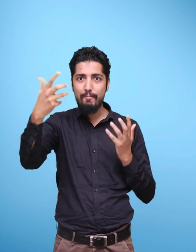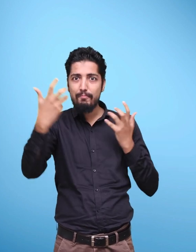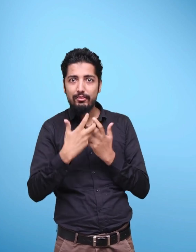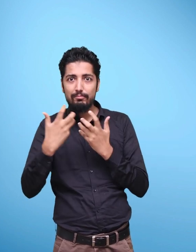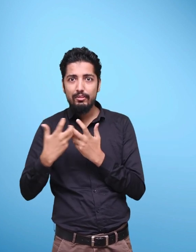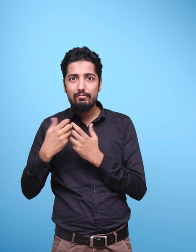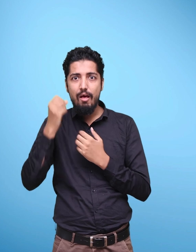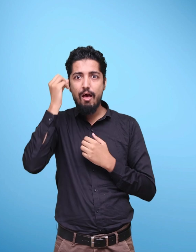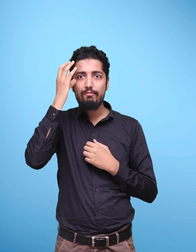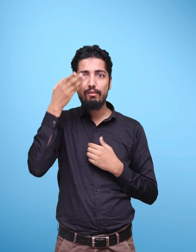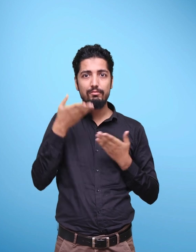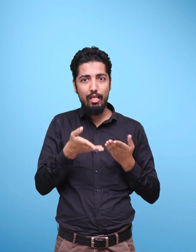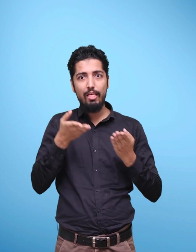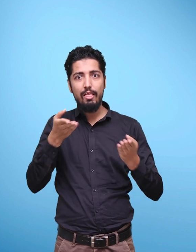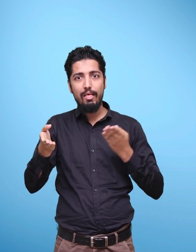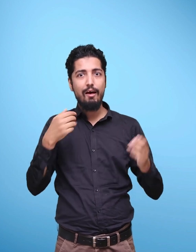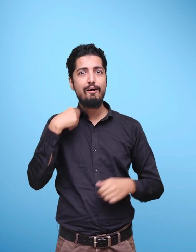in their own contexts.